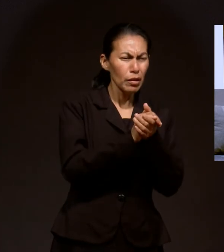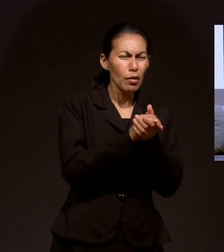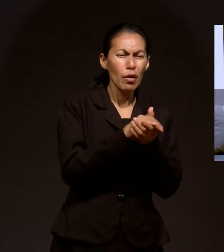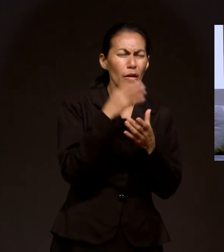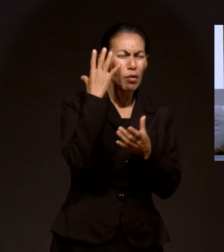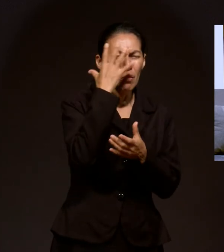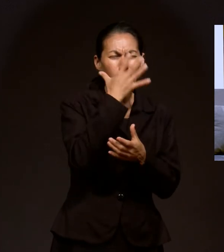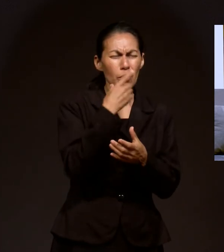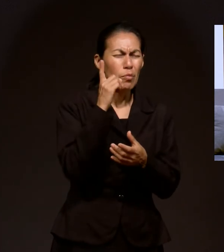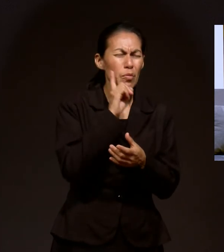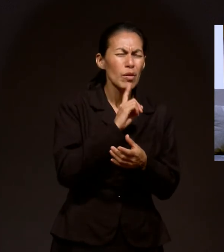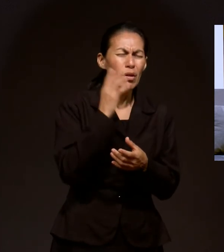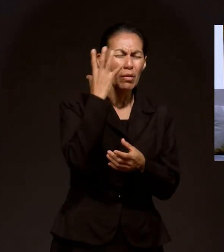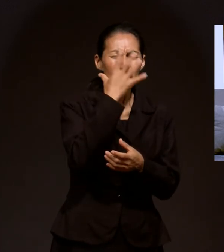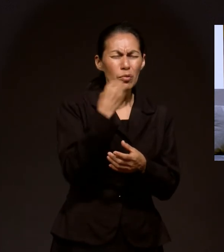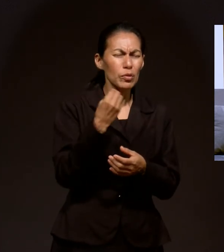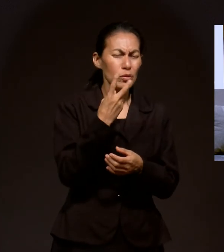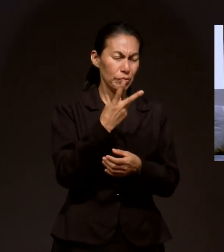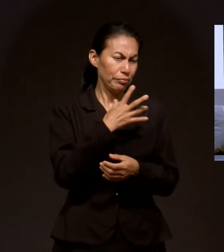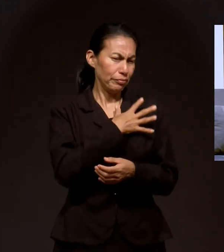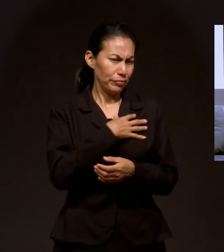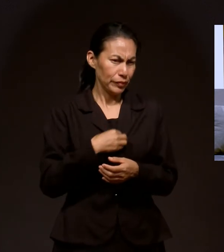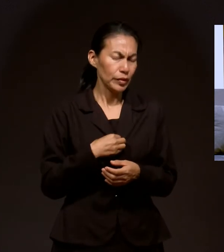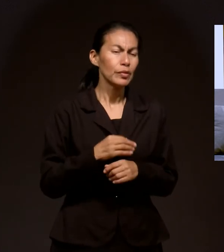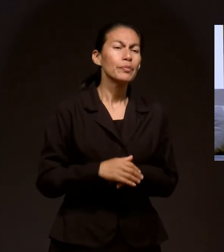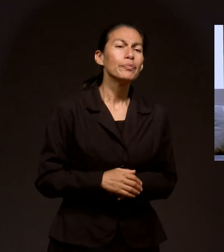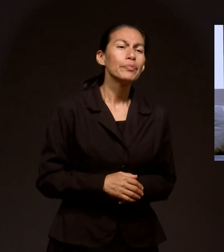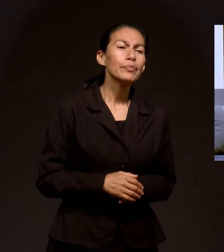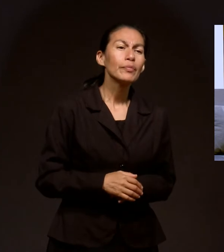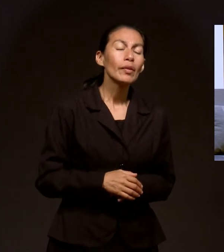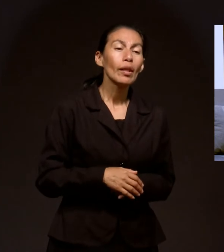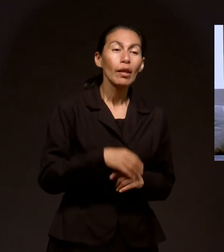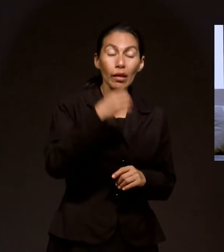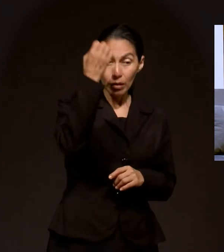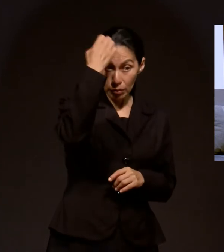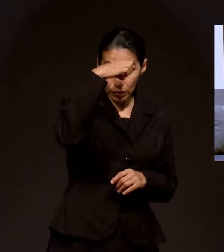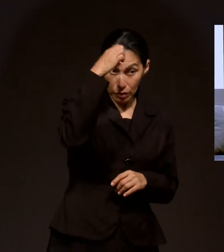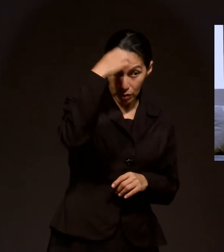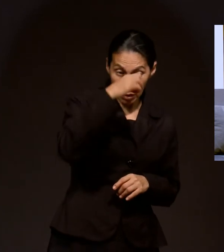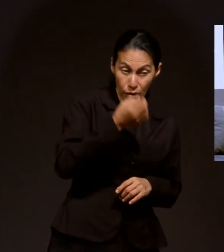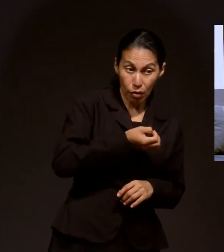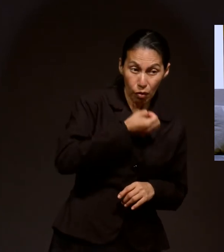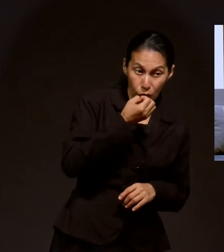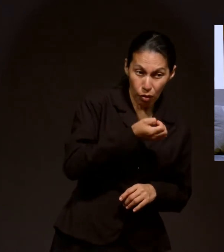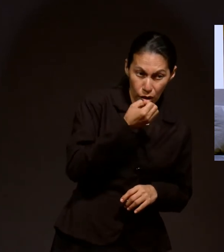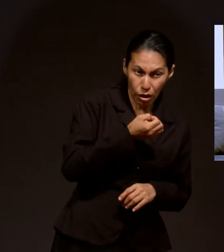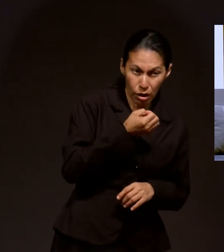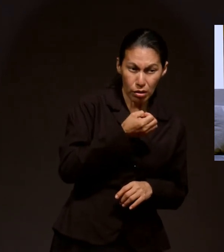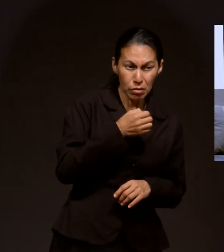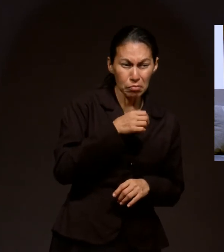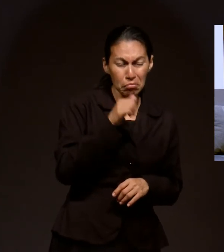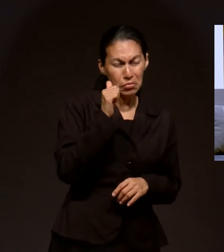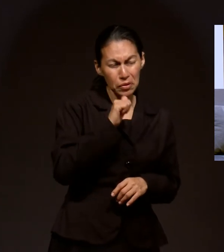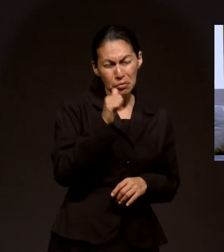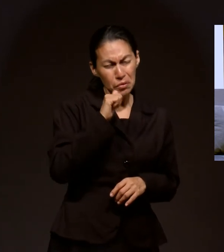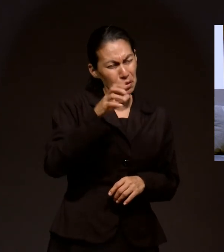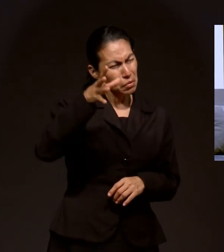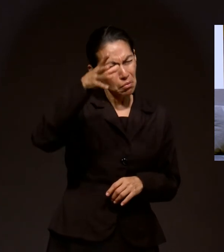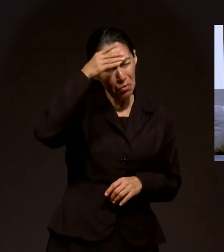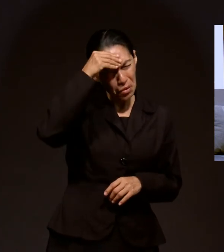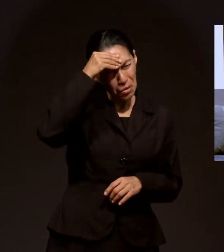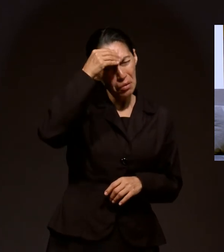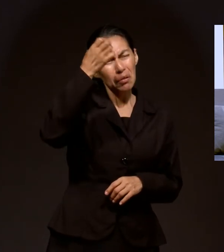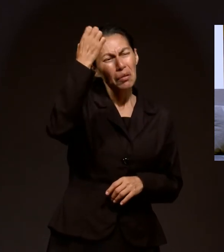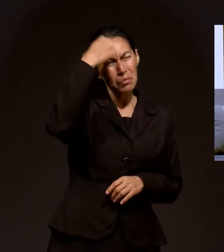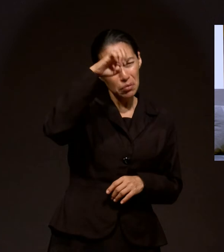maravillosa esposa. Y bueno, la experiencia de orar, yo creo que se aprende a través del camino. Siempre a